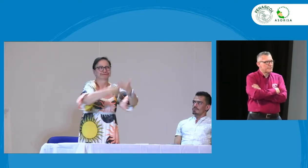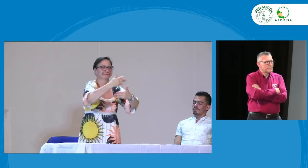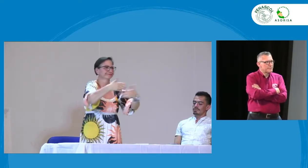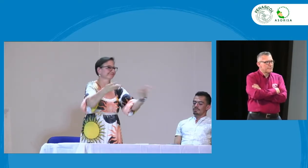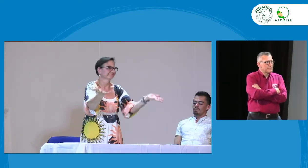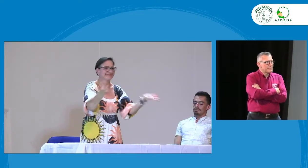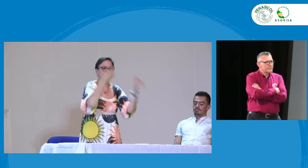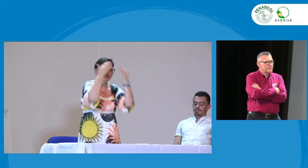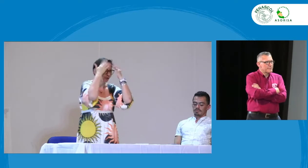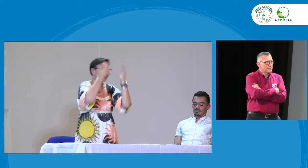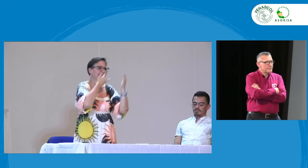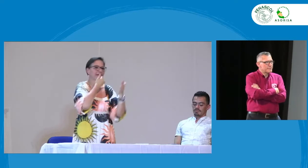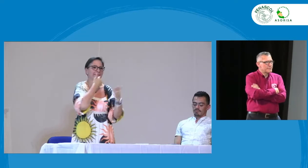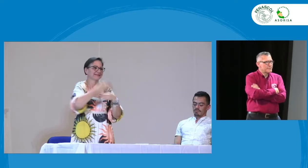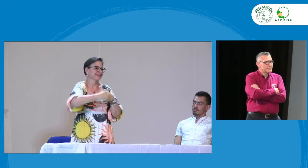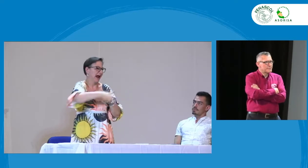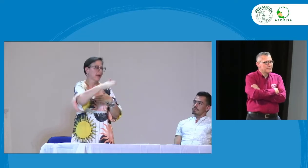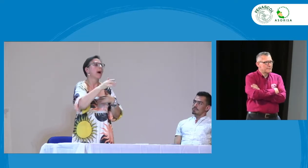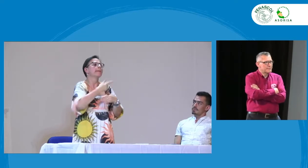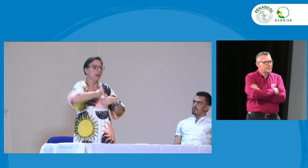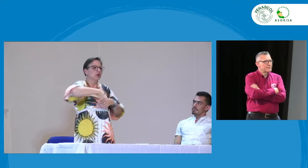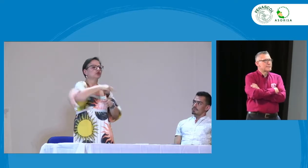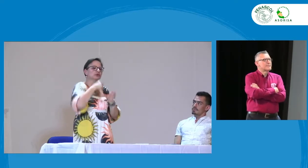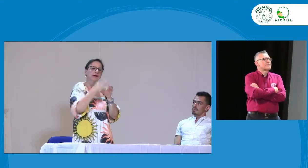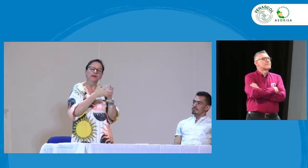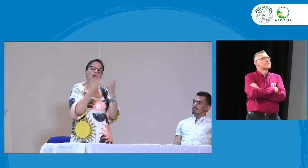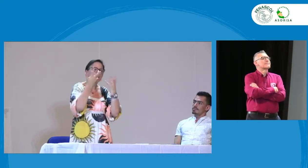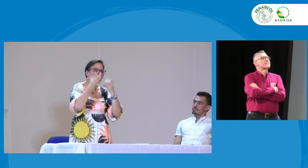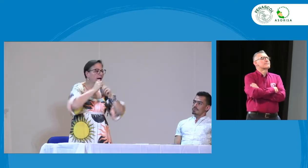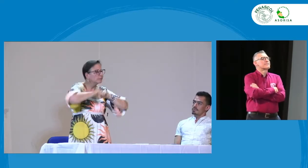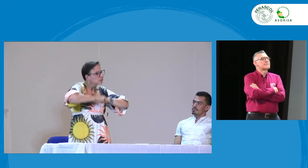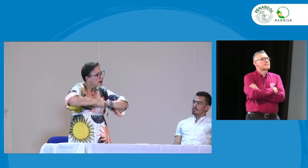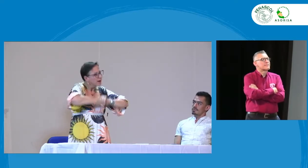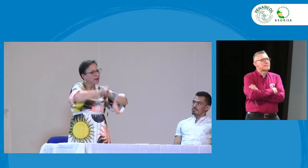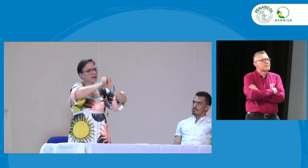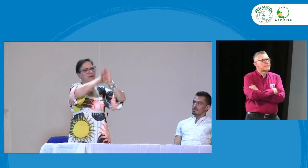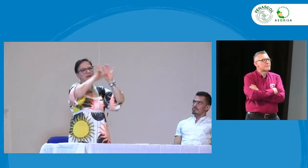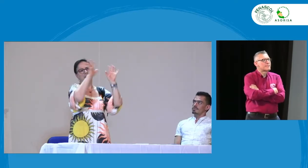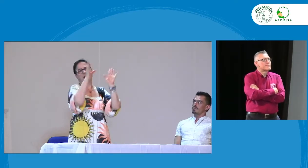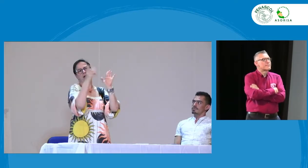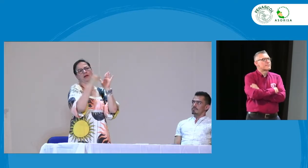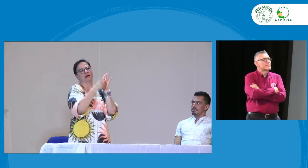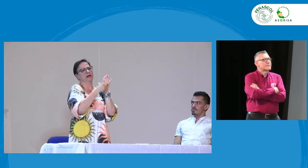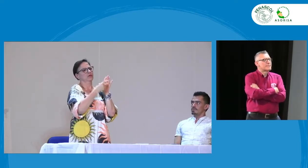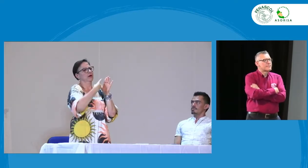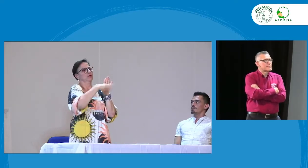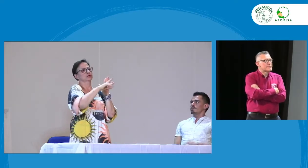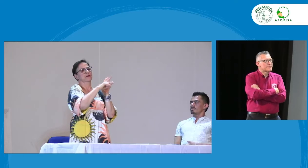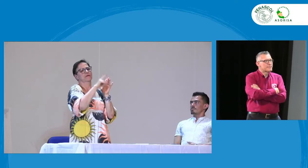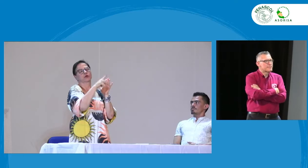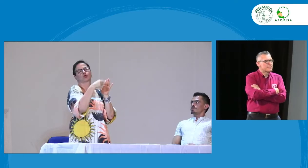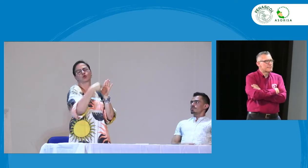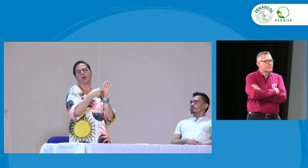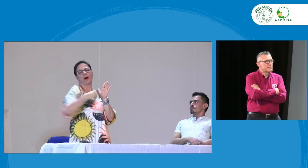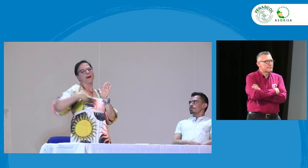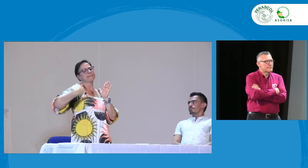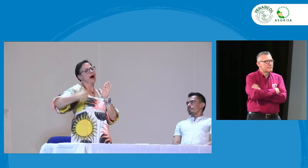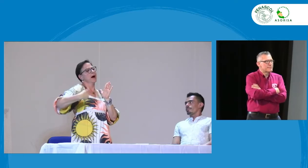nuestro contexto cambio de gobierno y la verdad no sabemos qué va a pasar de ahora en adelante pero ASEUS tiene la intención